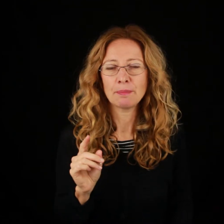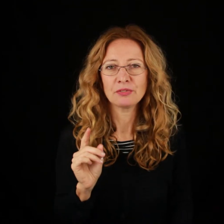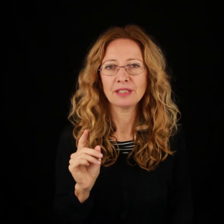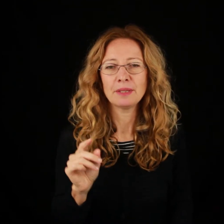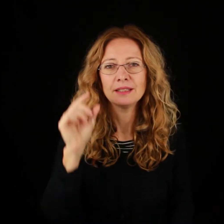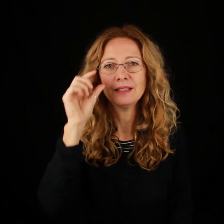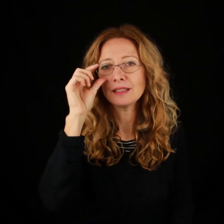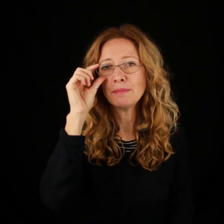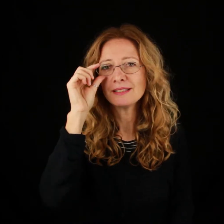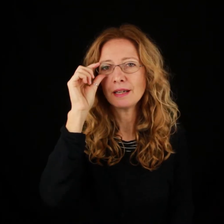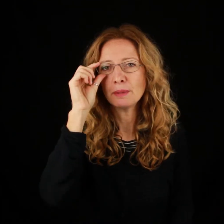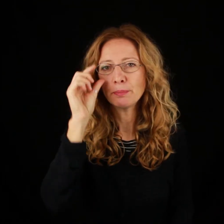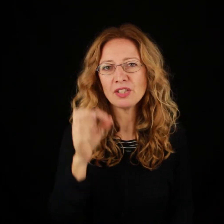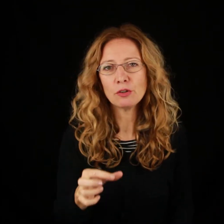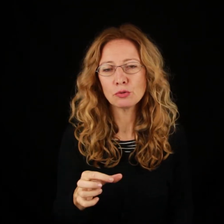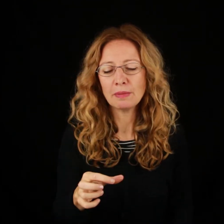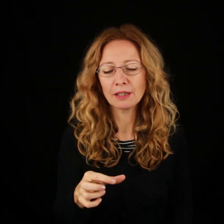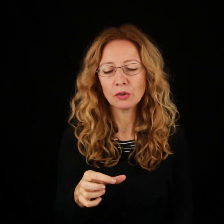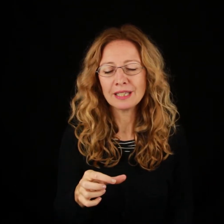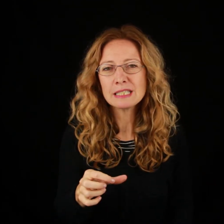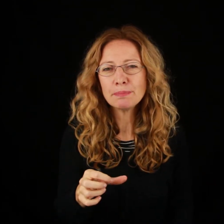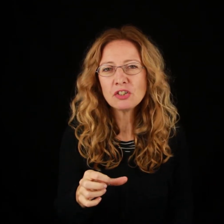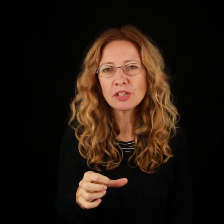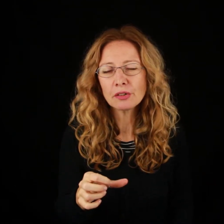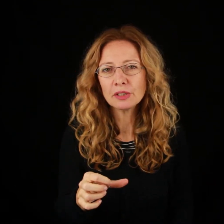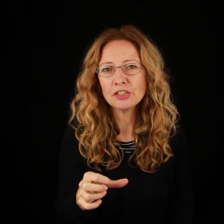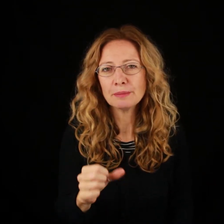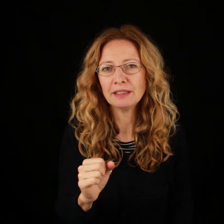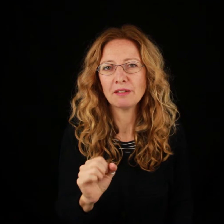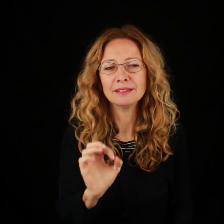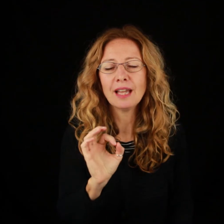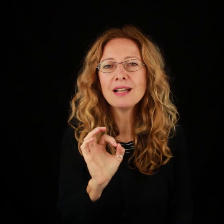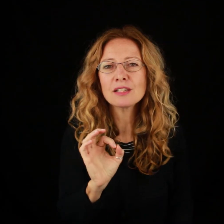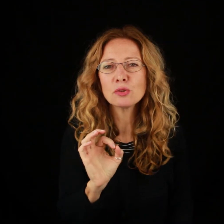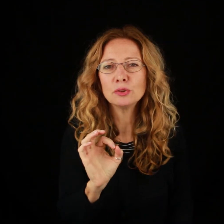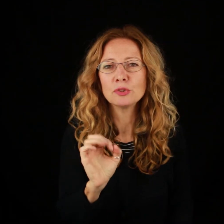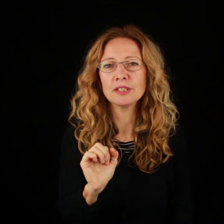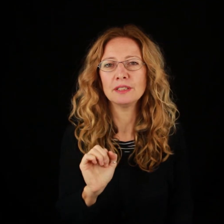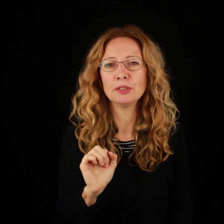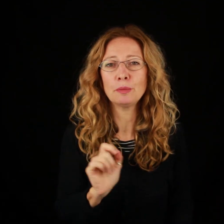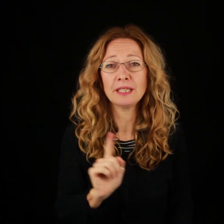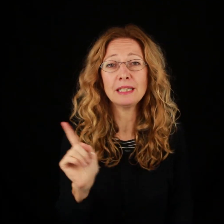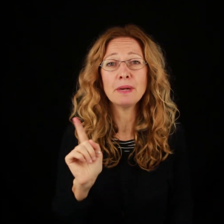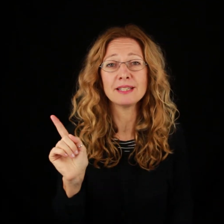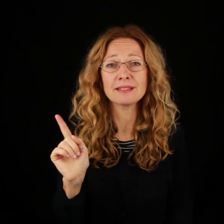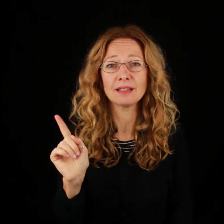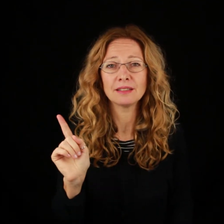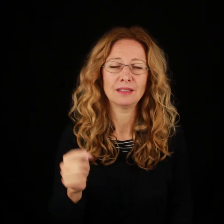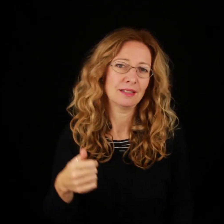perfettamente che basterebbe posarlo sul banco e spingerlo leggermente avanti anche solo di un centimetro perché il barista che